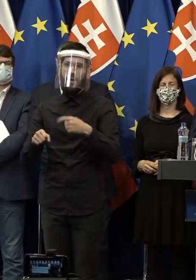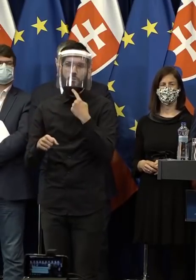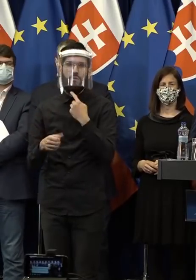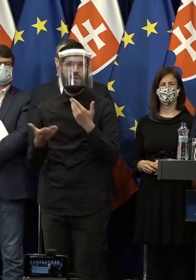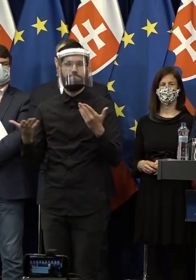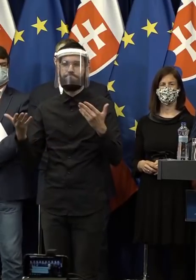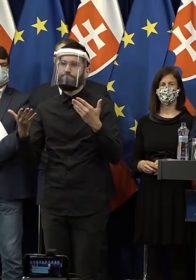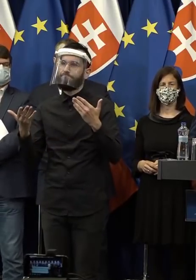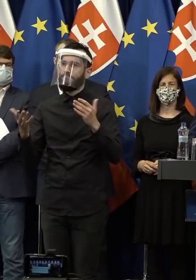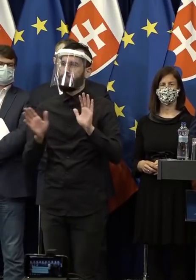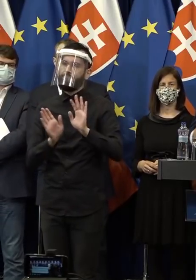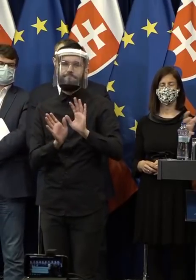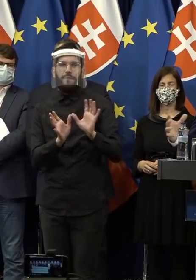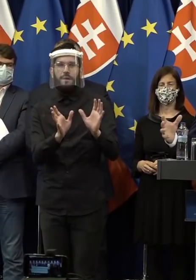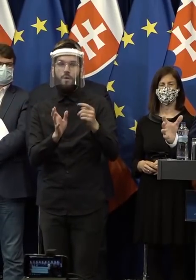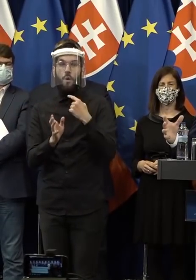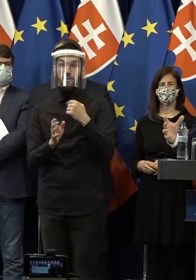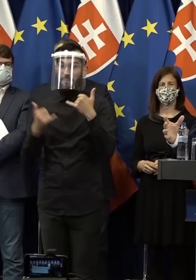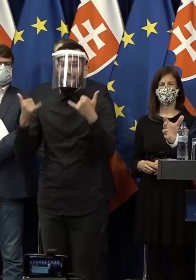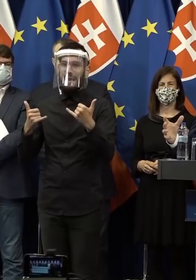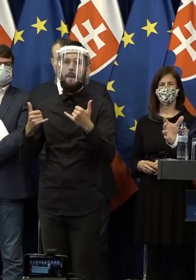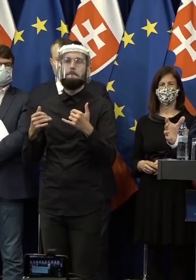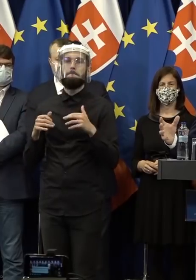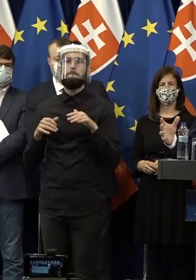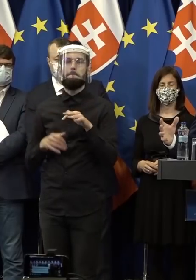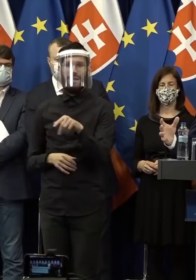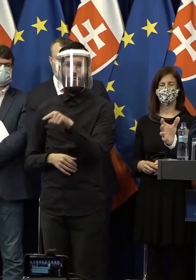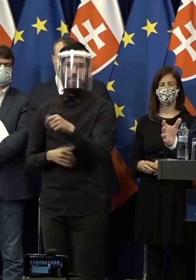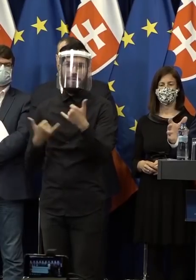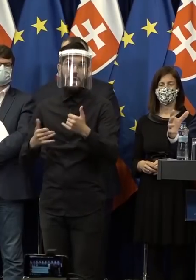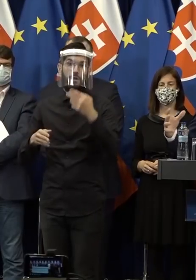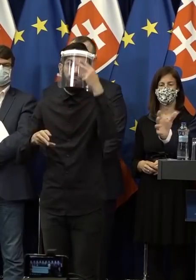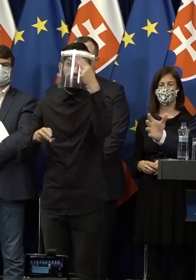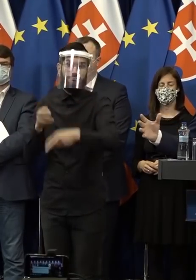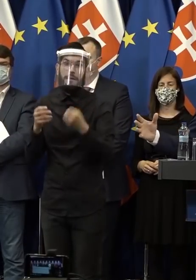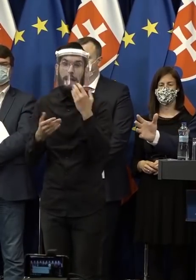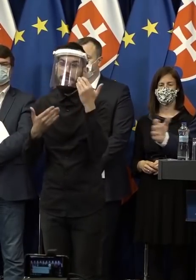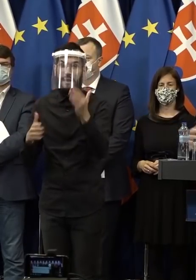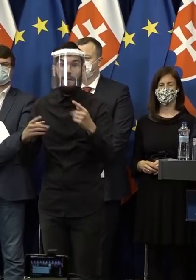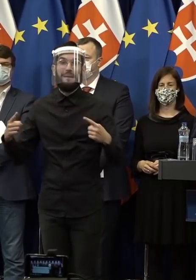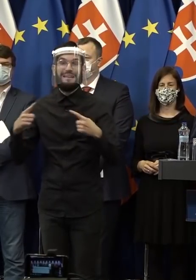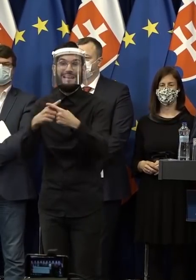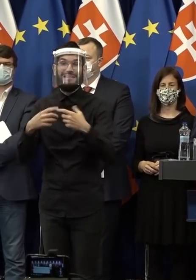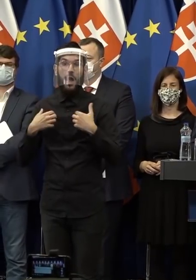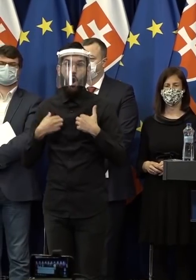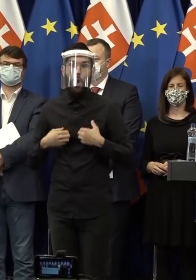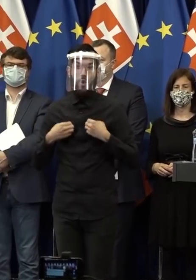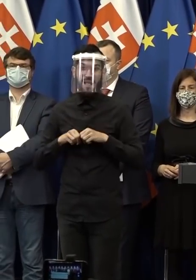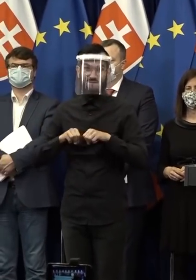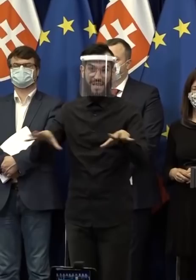paralelný svet. Jedna vec je tá súčasnosť, ktorú nevieme, ako dlho bude trvať. Čiže kríza, koronakrízy.